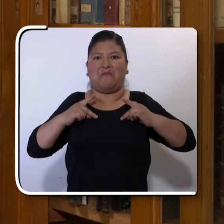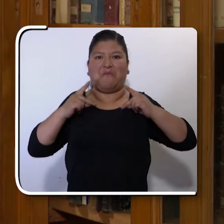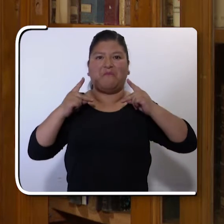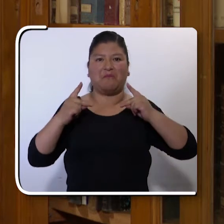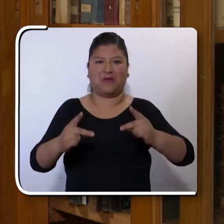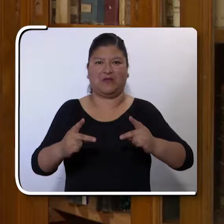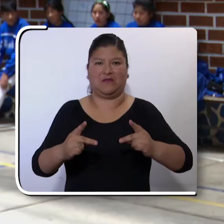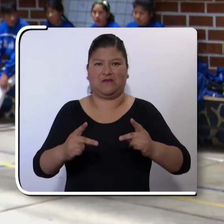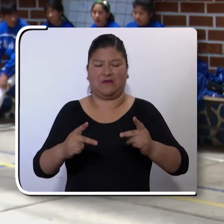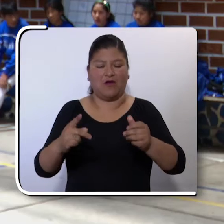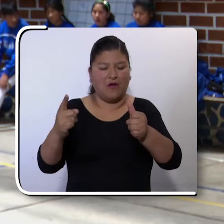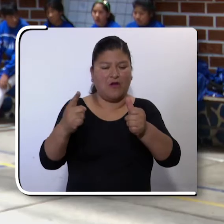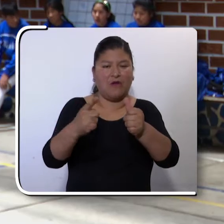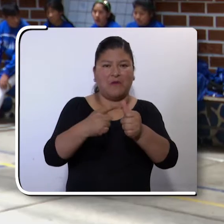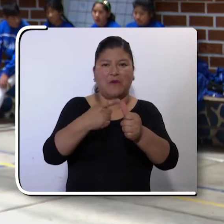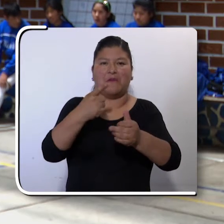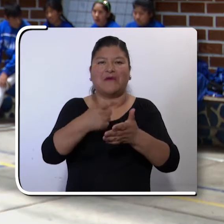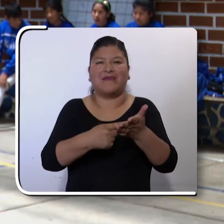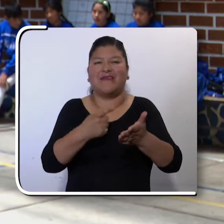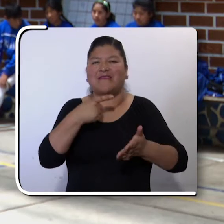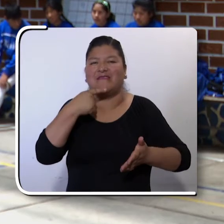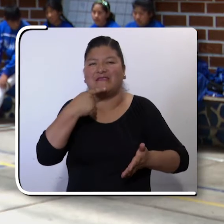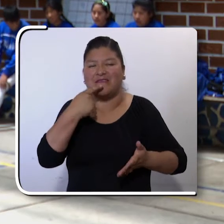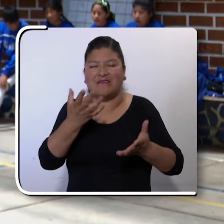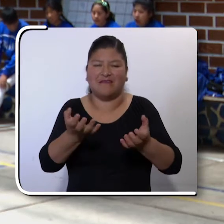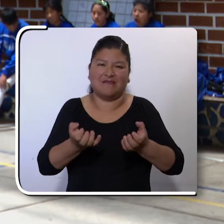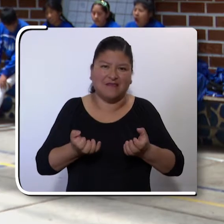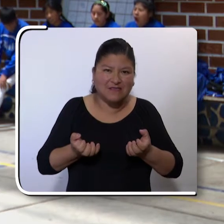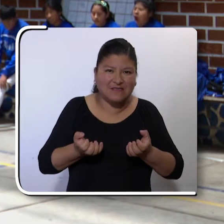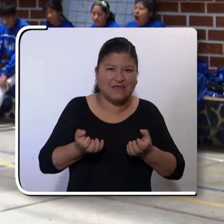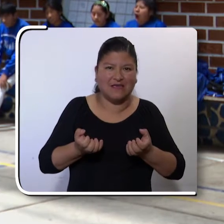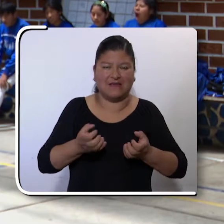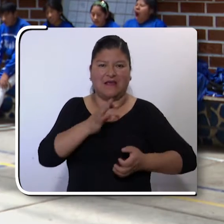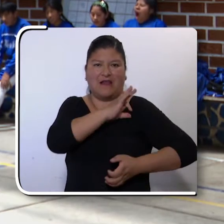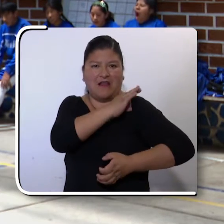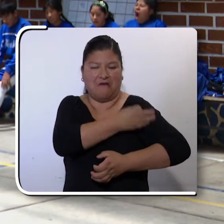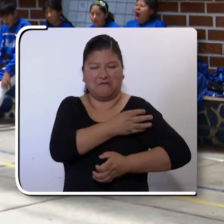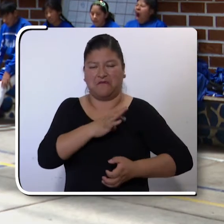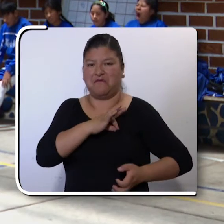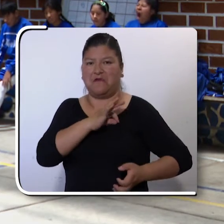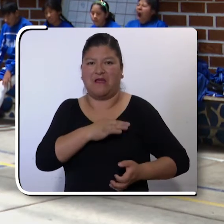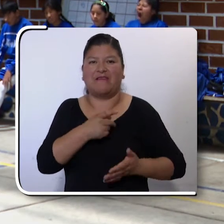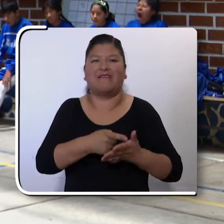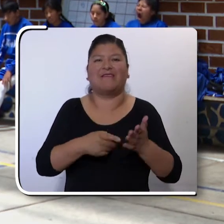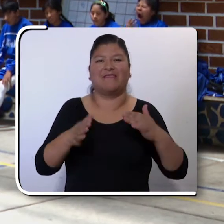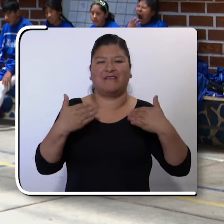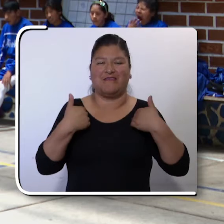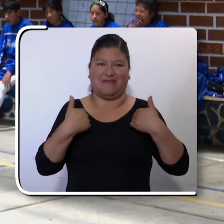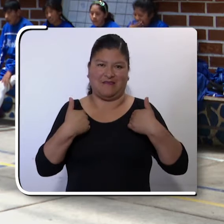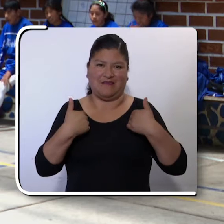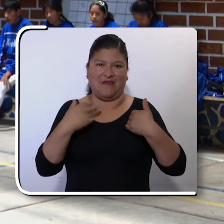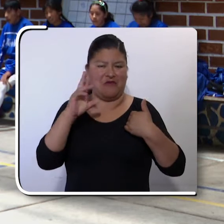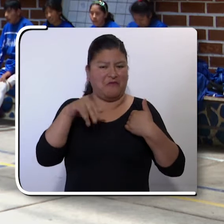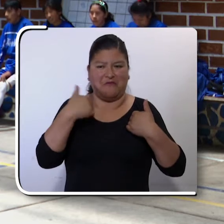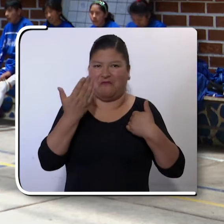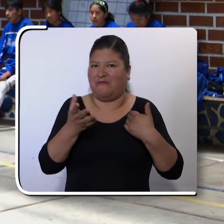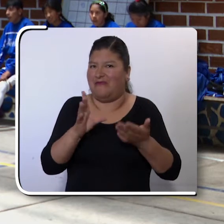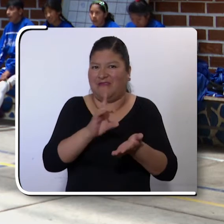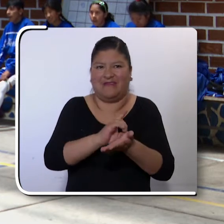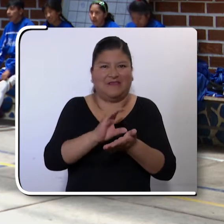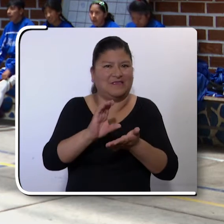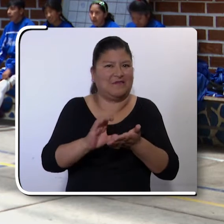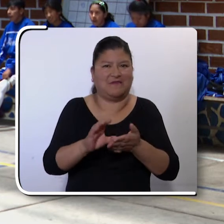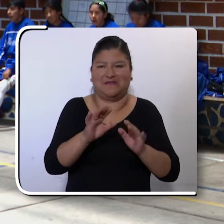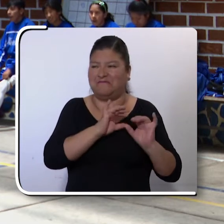potencialidades. Lo primero que quiero rescatar en este sentido es la fuerza y voluntad que ellos tienen. Para ellos no hay